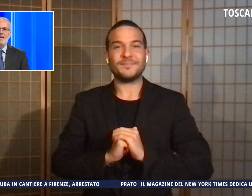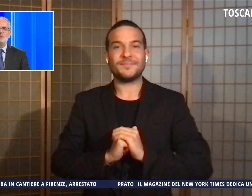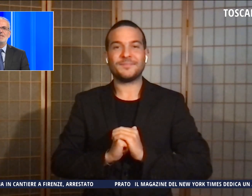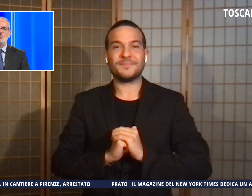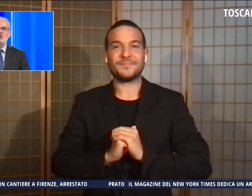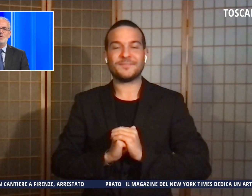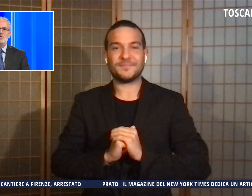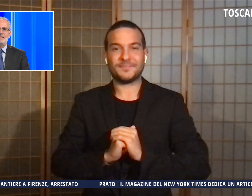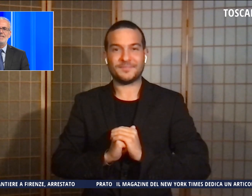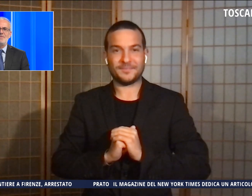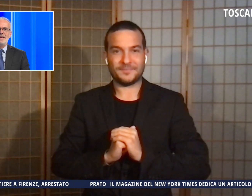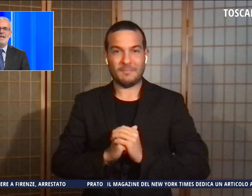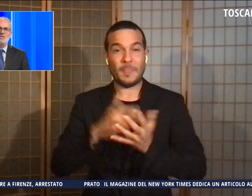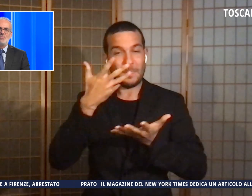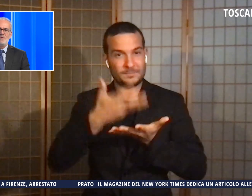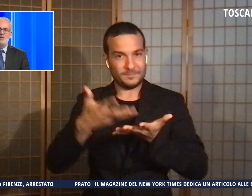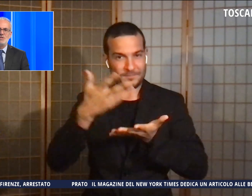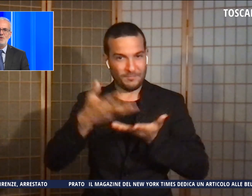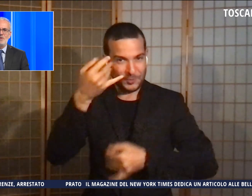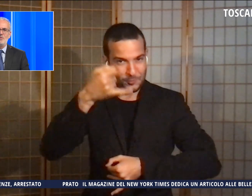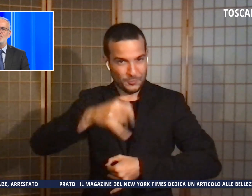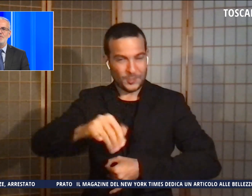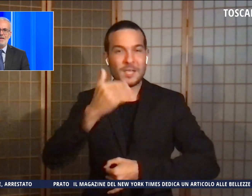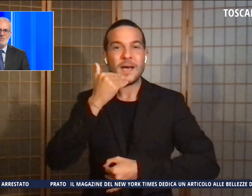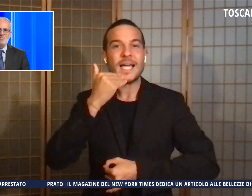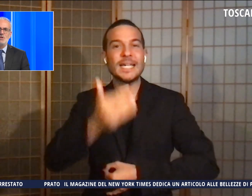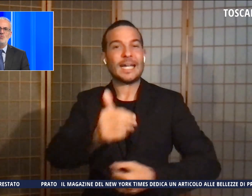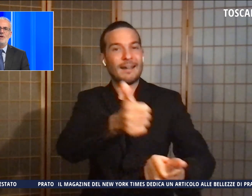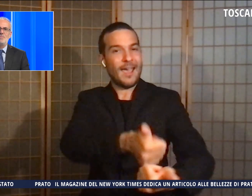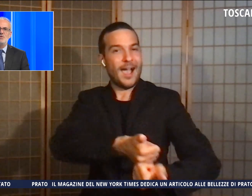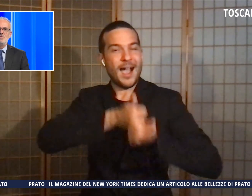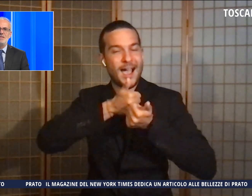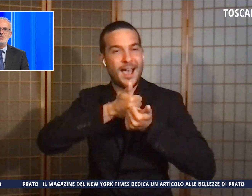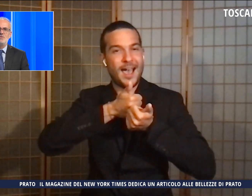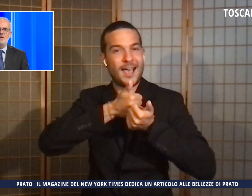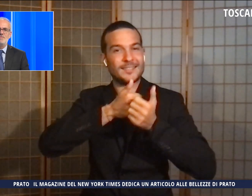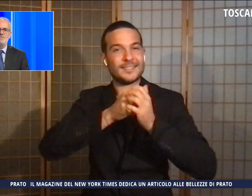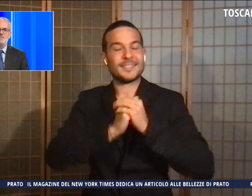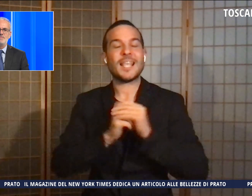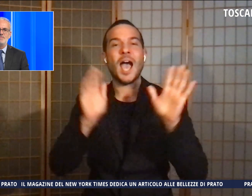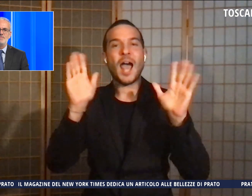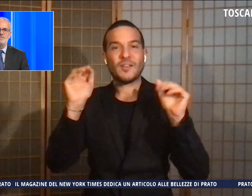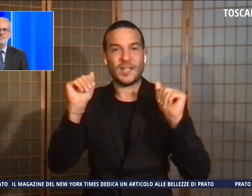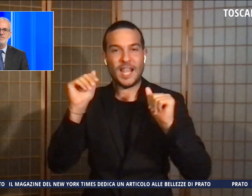Era questa l'ultima notizia. Vi ringrazio per averci seguito e un saluto alle prossime edizioni.